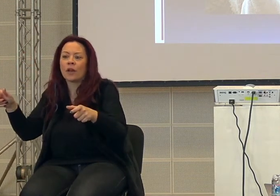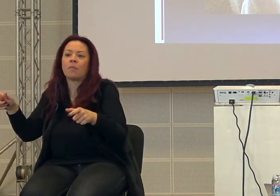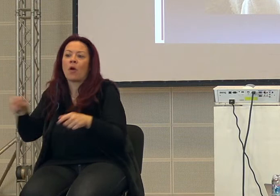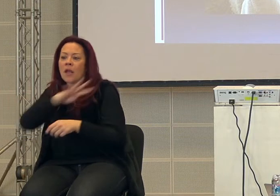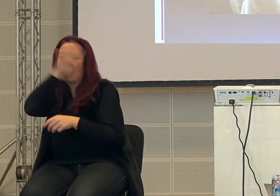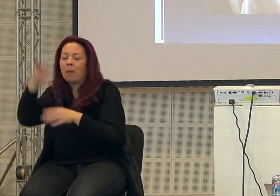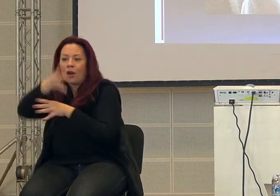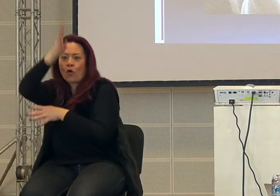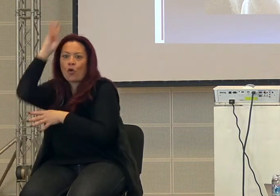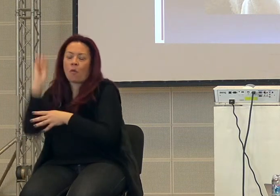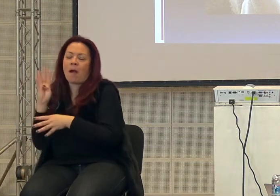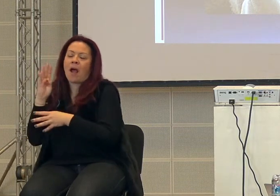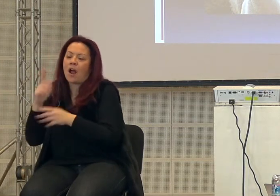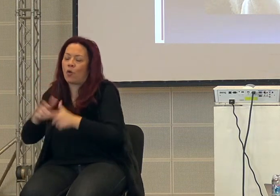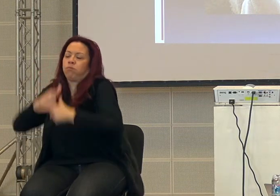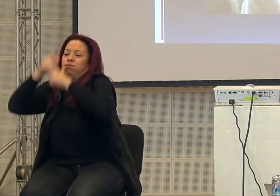milioni di persone.